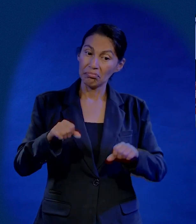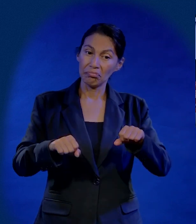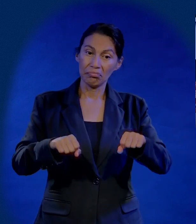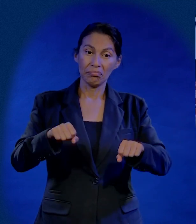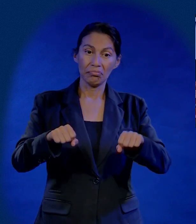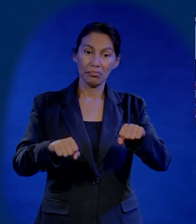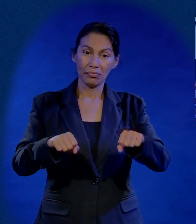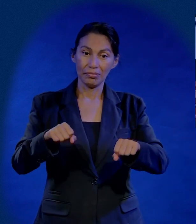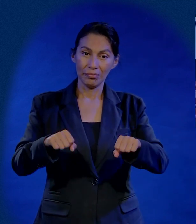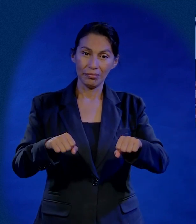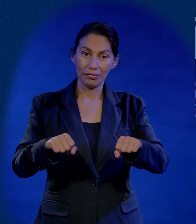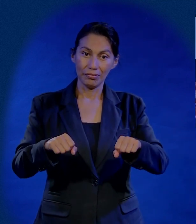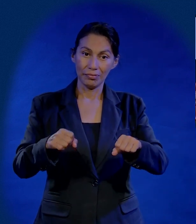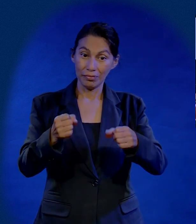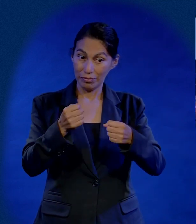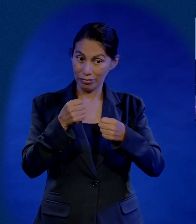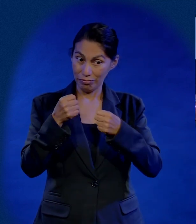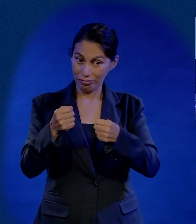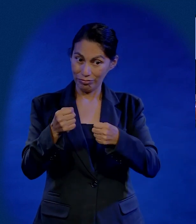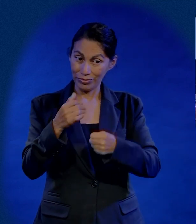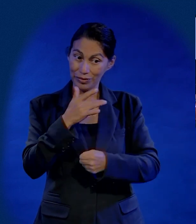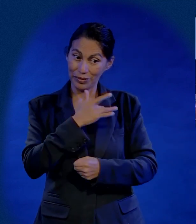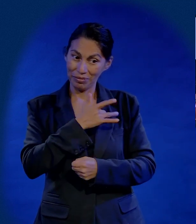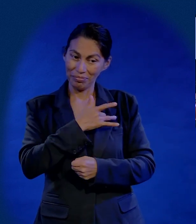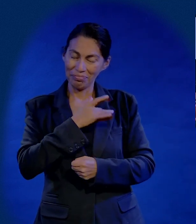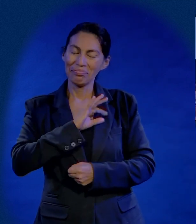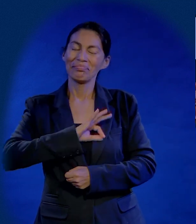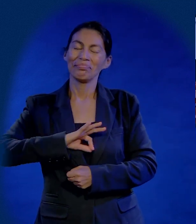Si usted quiere ser un buen conductor de triciclo en la vida,